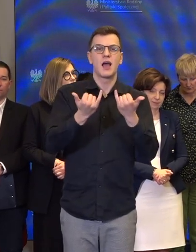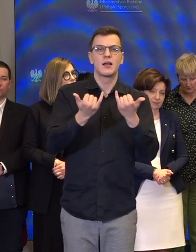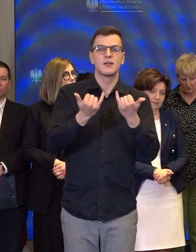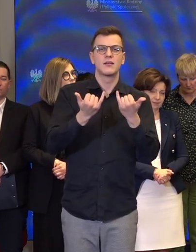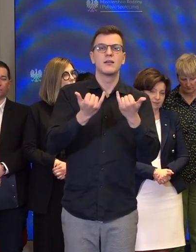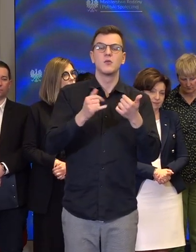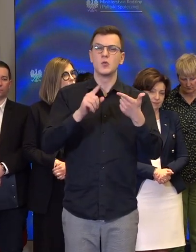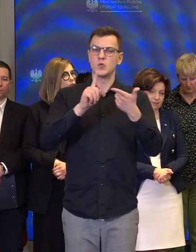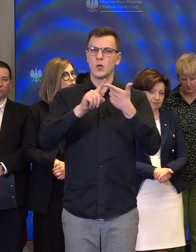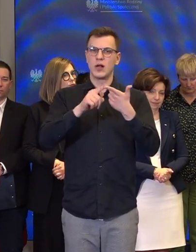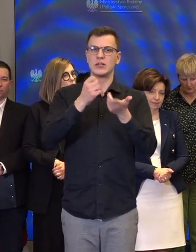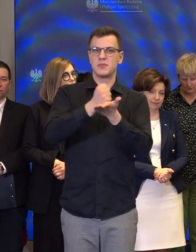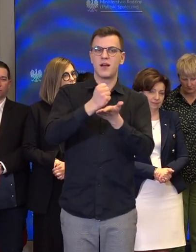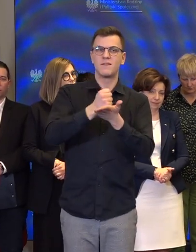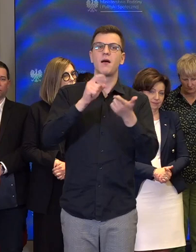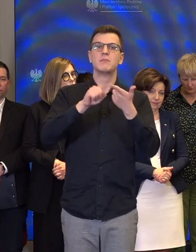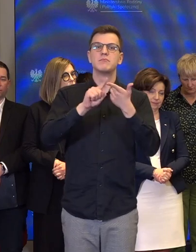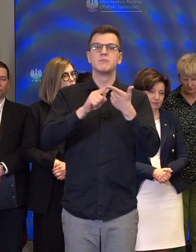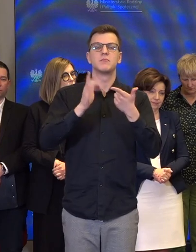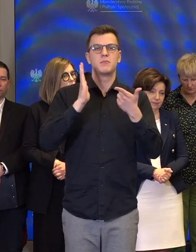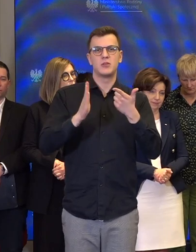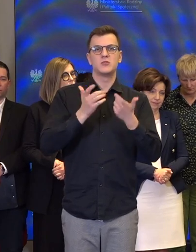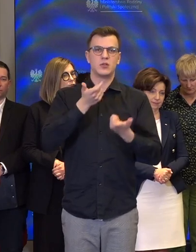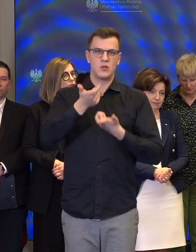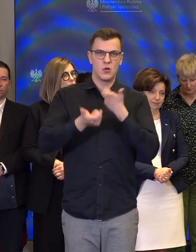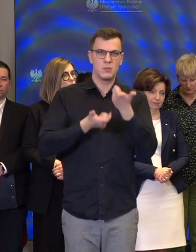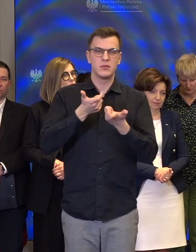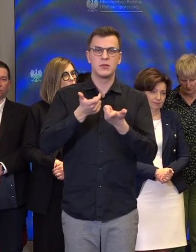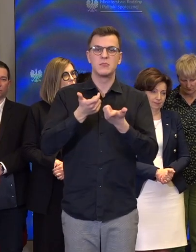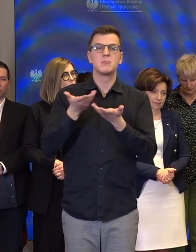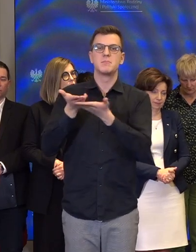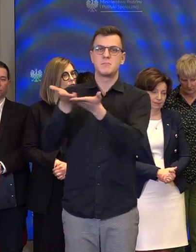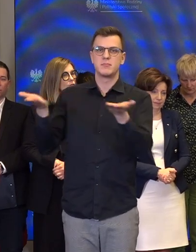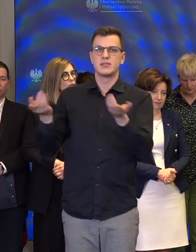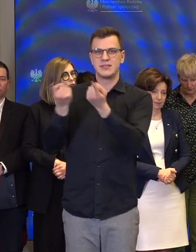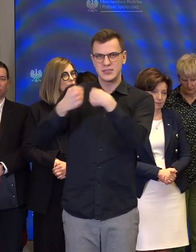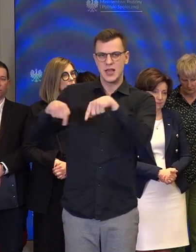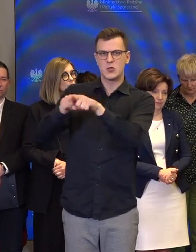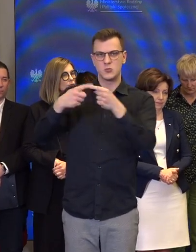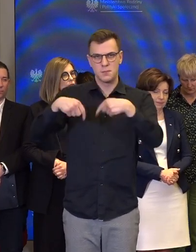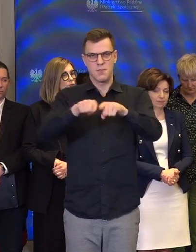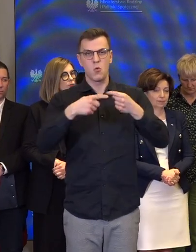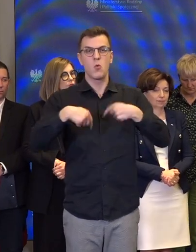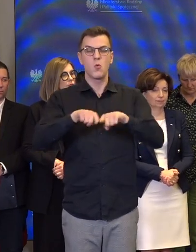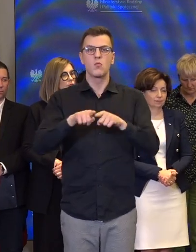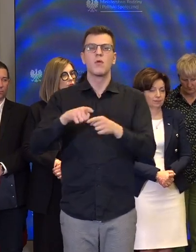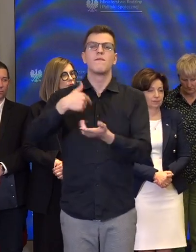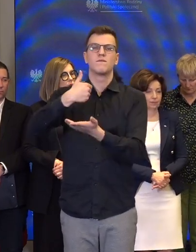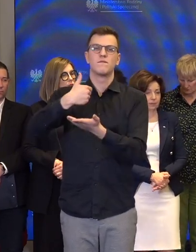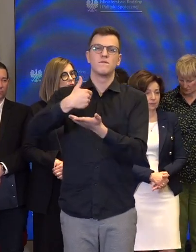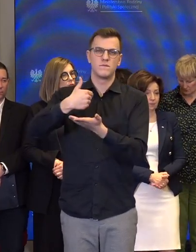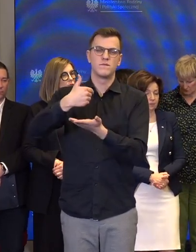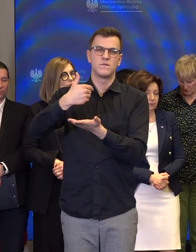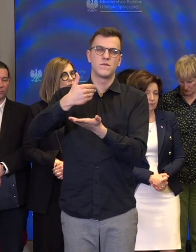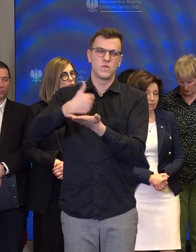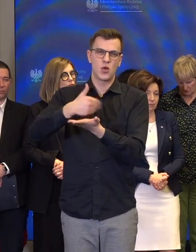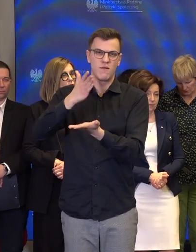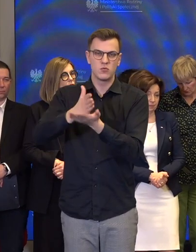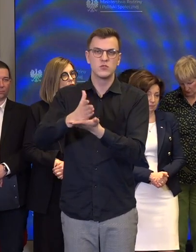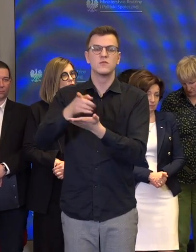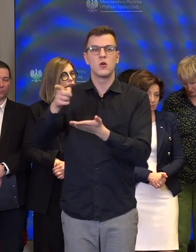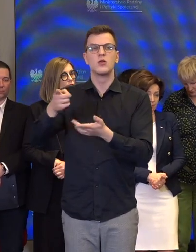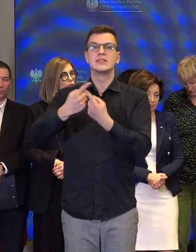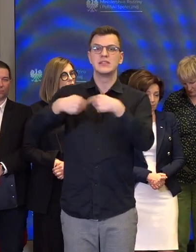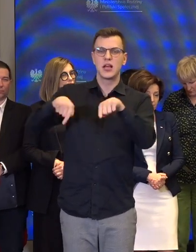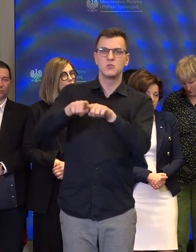tego systemu, czynność, która będzie przeprowadzana przez zespoły, wojewódzkie zespoły orzecznicze.